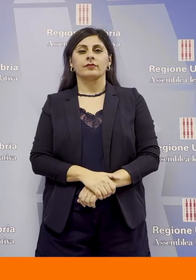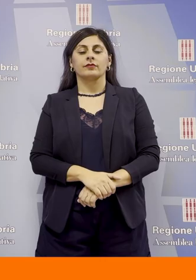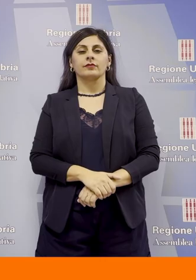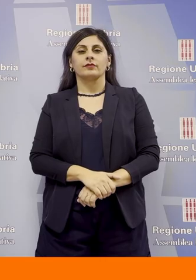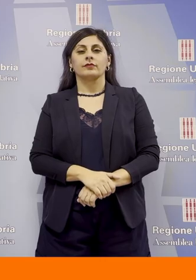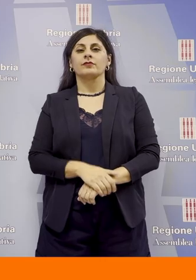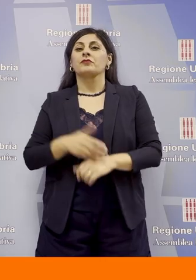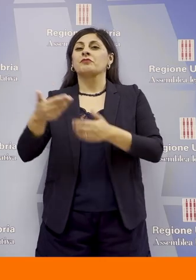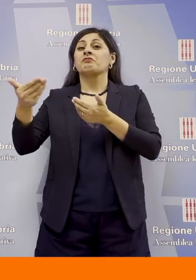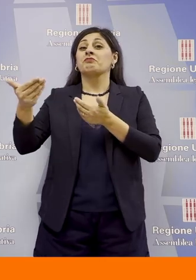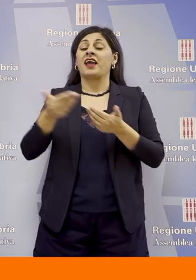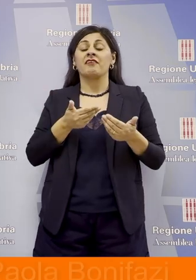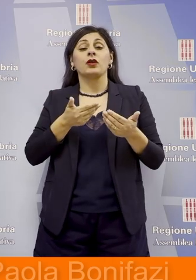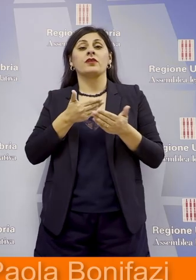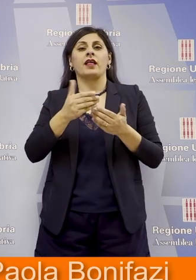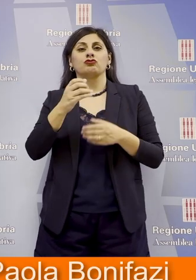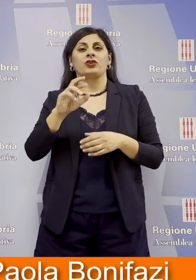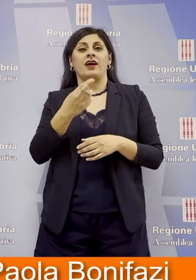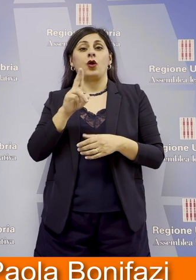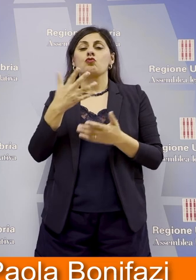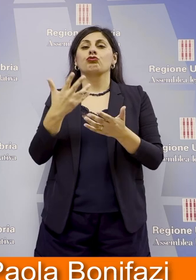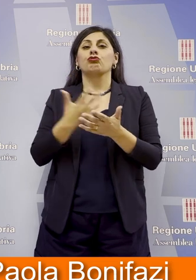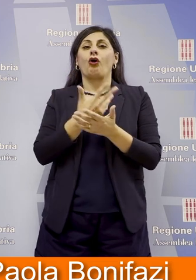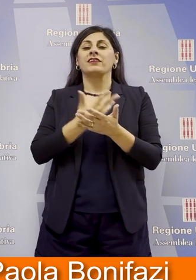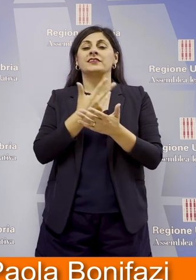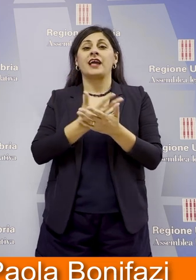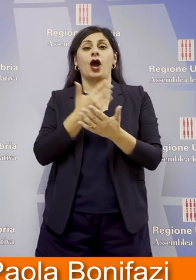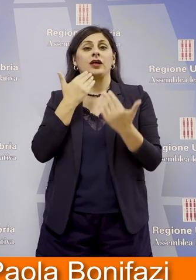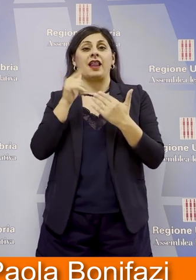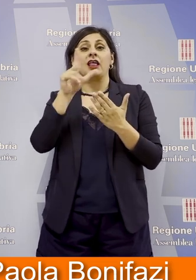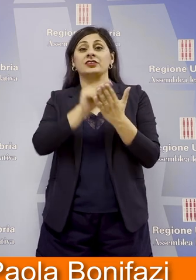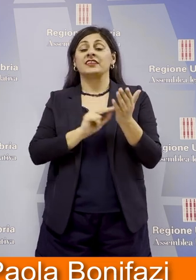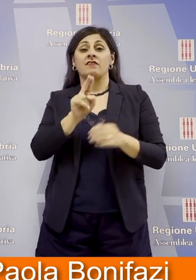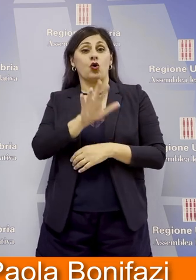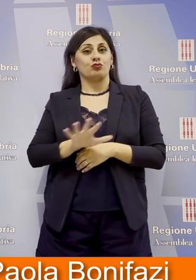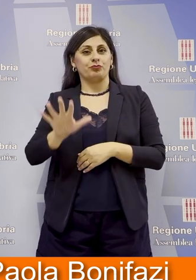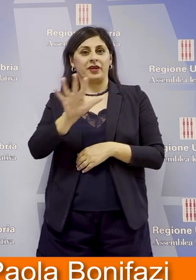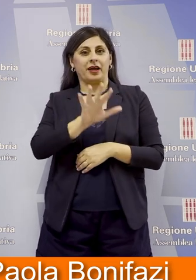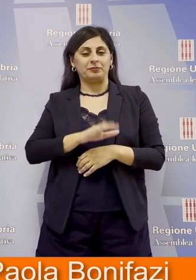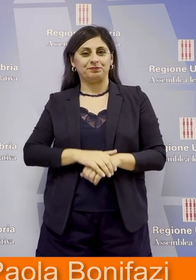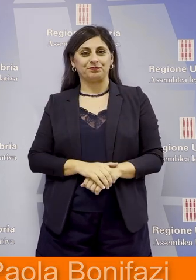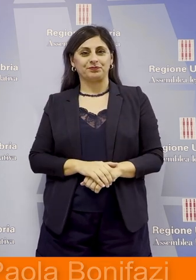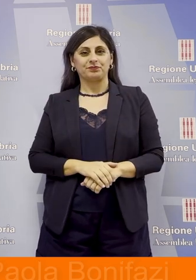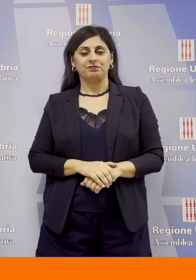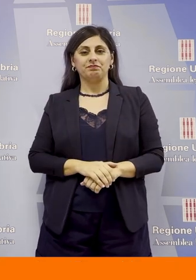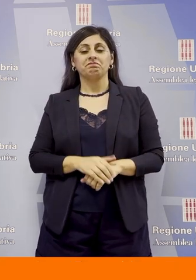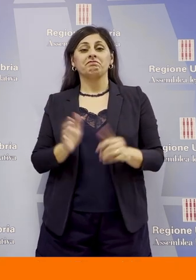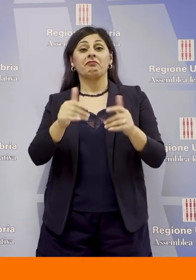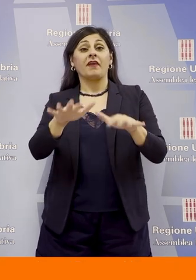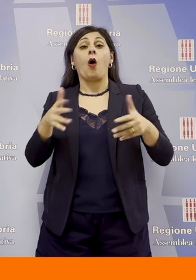Benvenuti a TeleCRU, notiziario dell'Assemblea Legislativa dell'Umbria. L'Aula di Palazzo